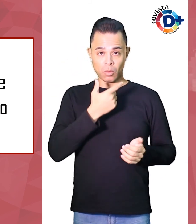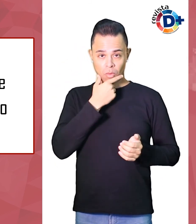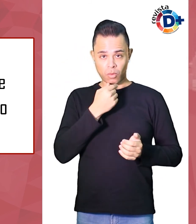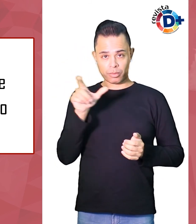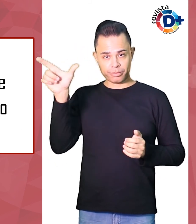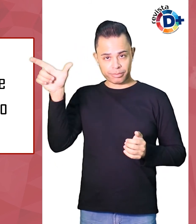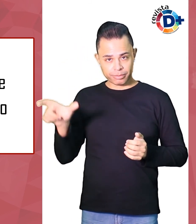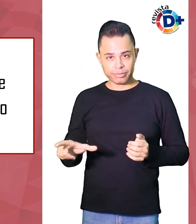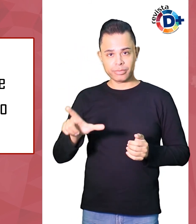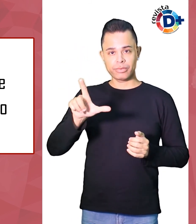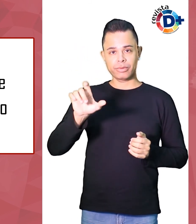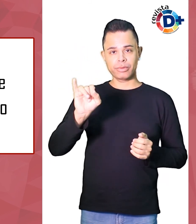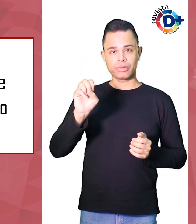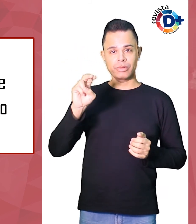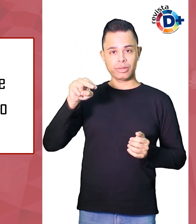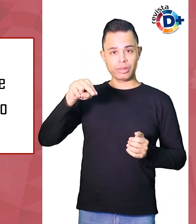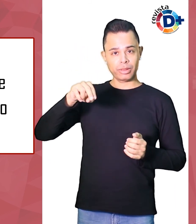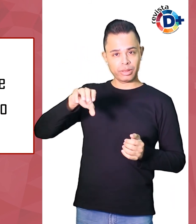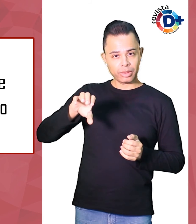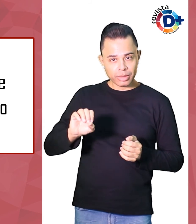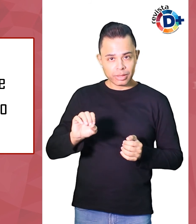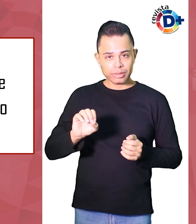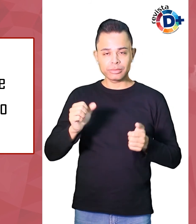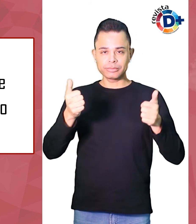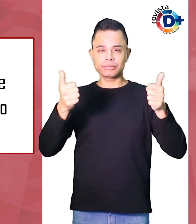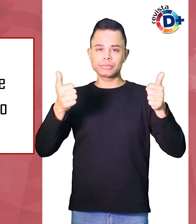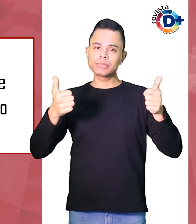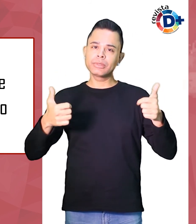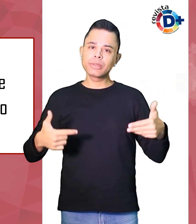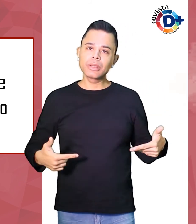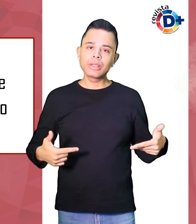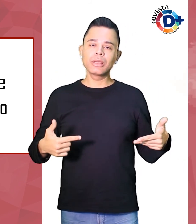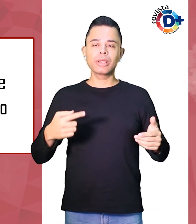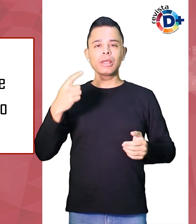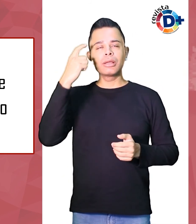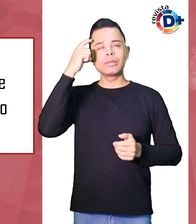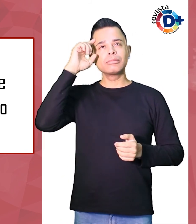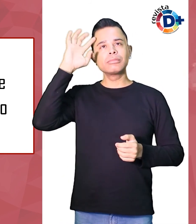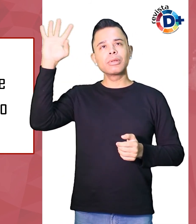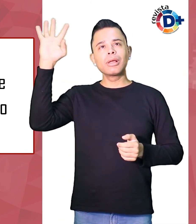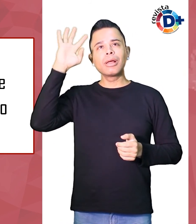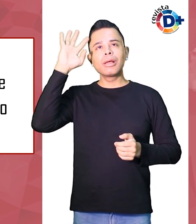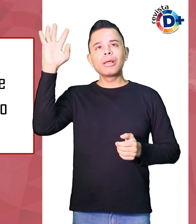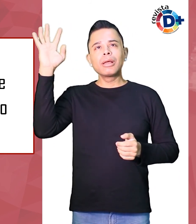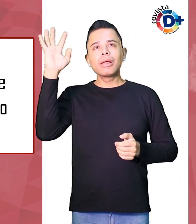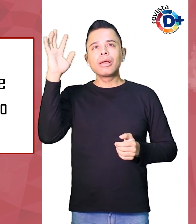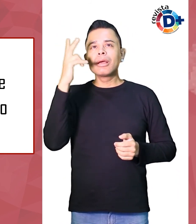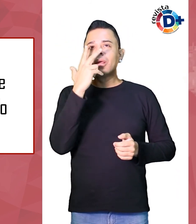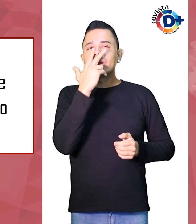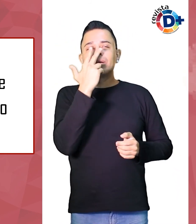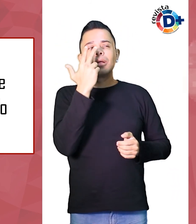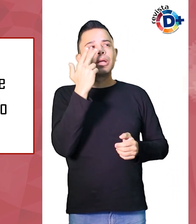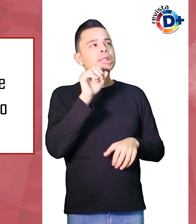Refletir é ajoelhar-se diante de uma prática Escolher coisas que julgamos